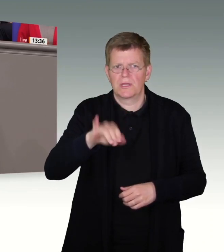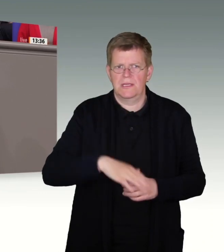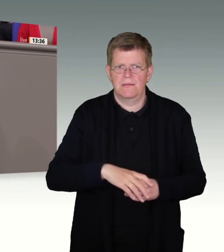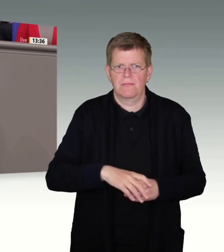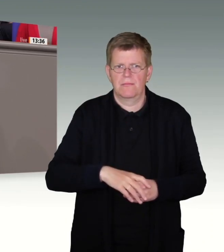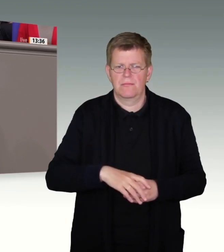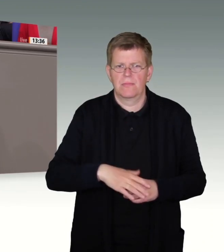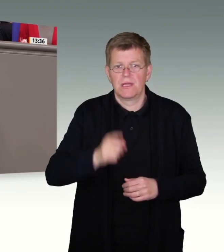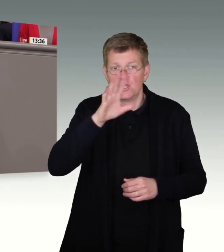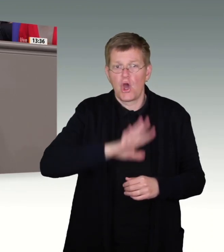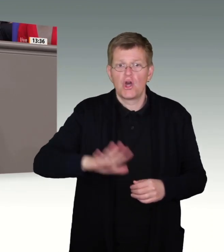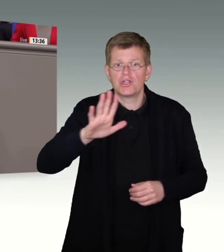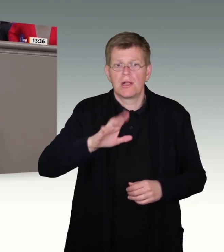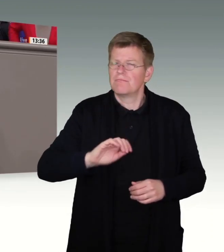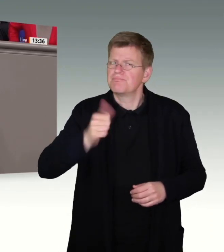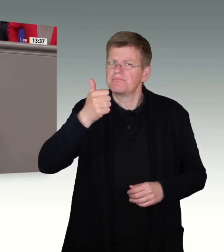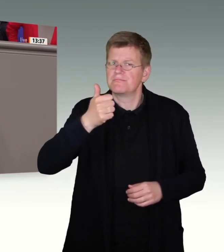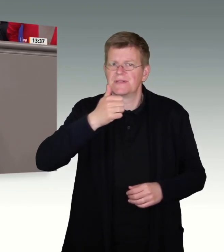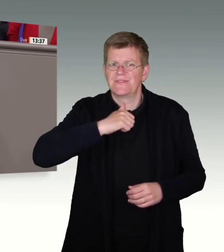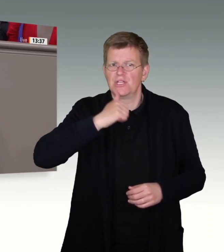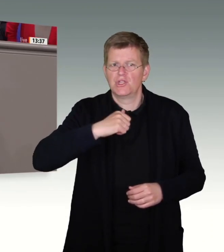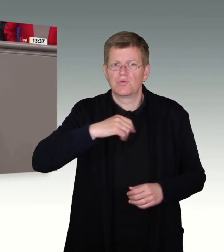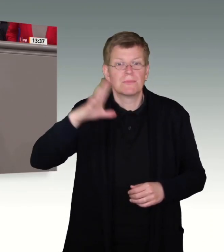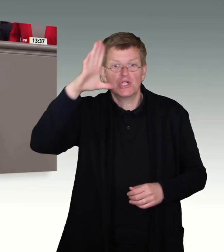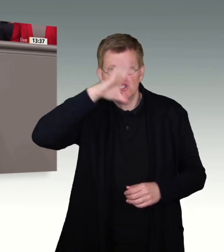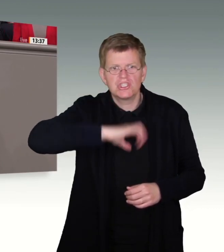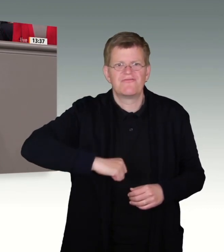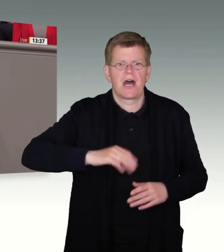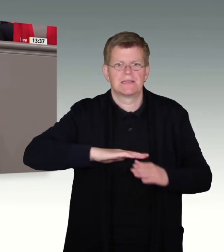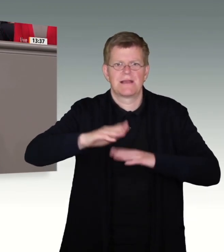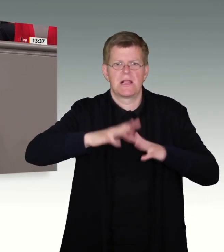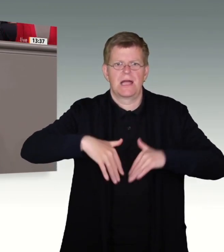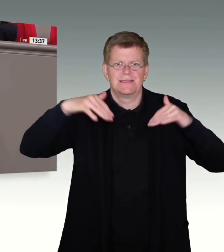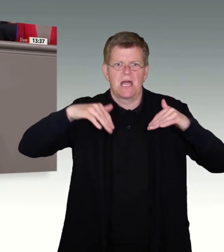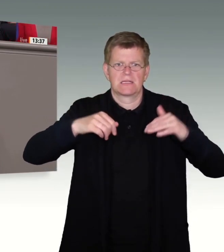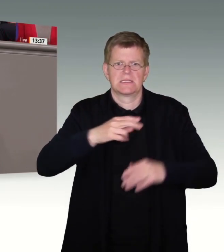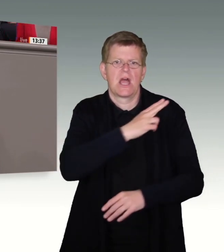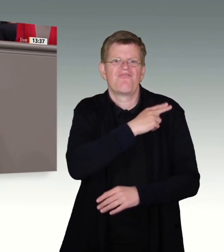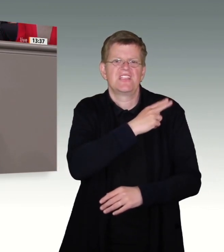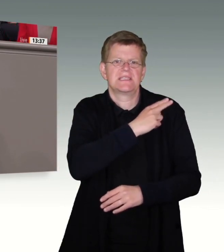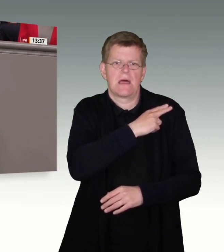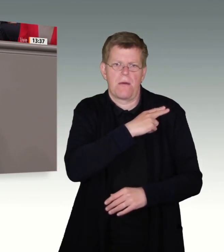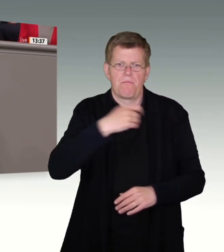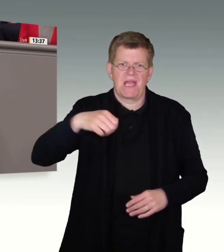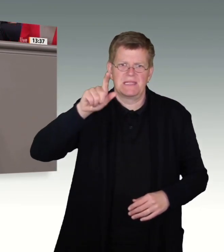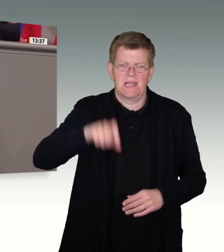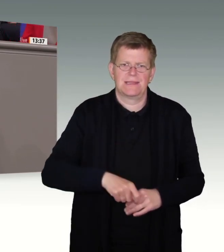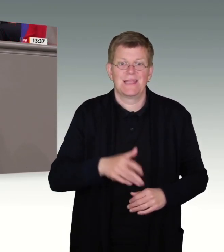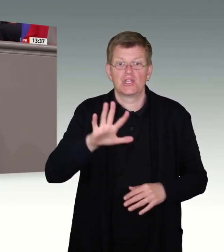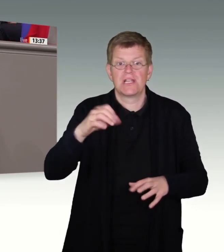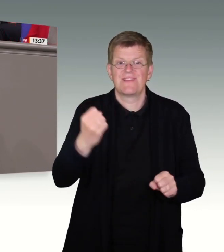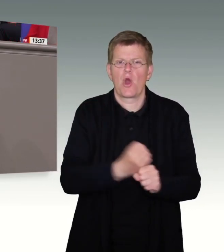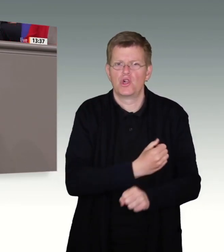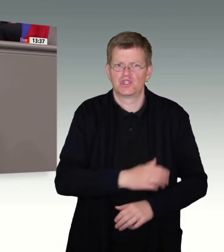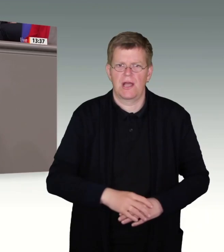Landtagsvizepräsidentin aus Schleswig-Holstein. Neven Subotiewicz, der als Fußballer unter